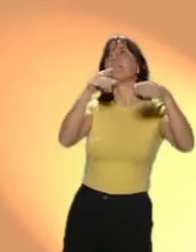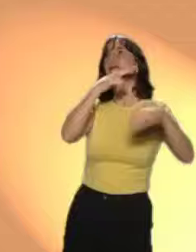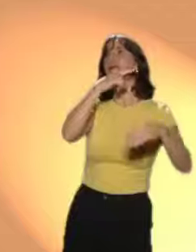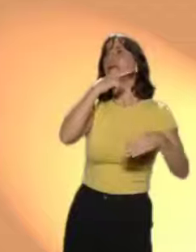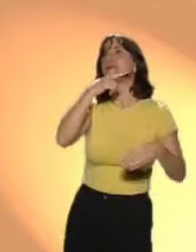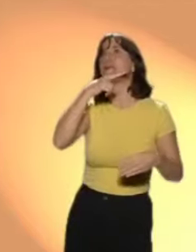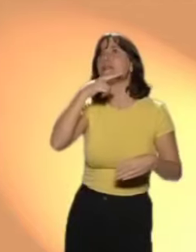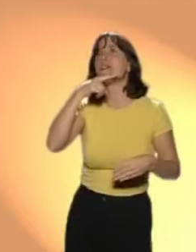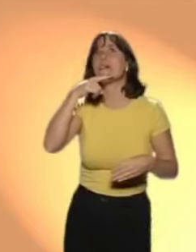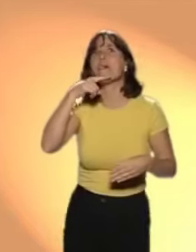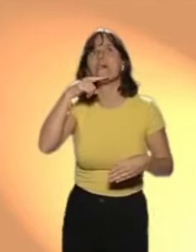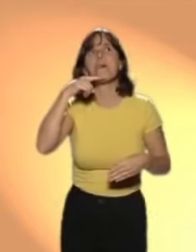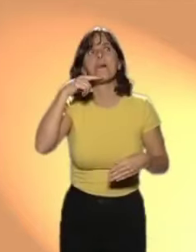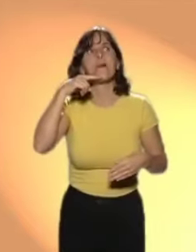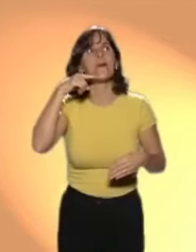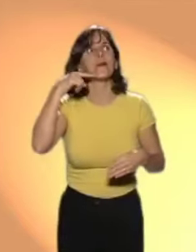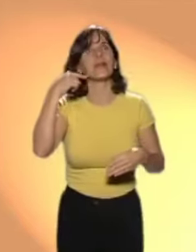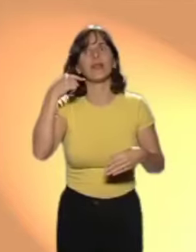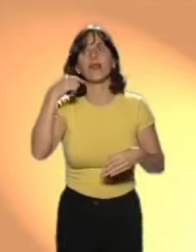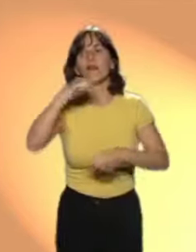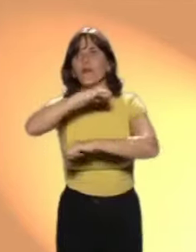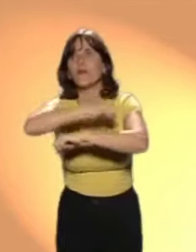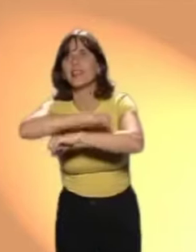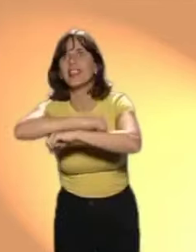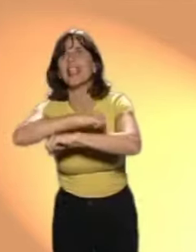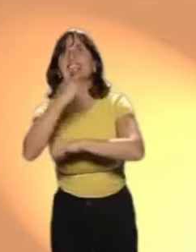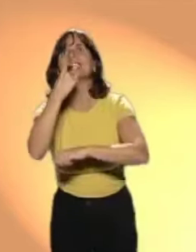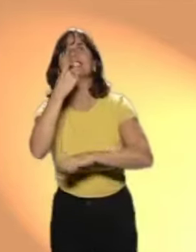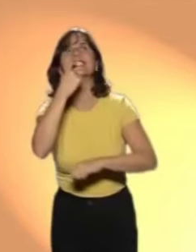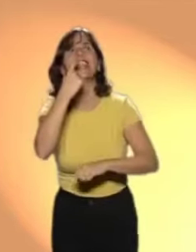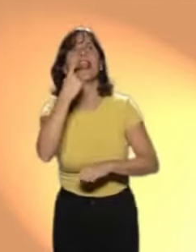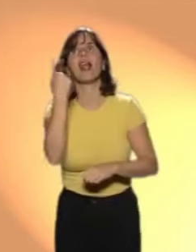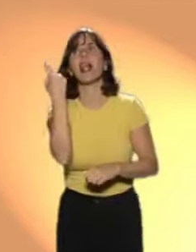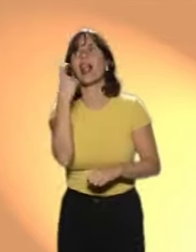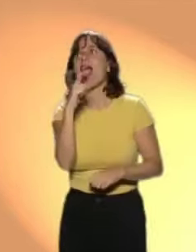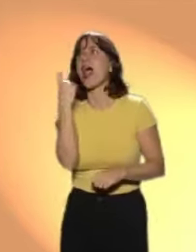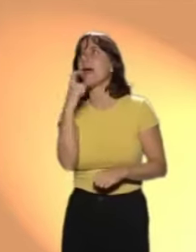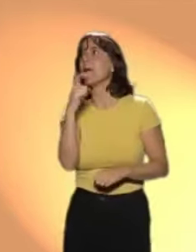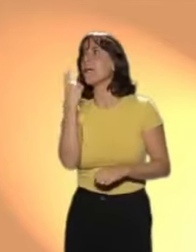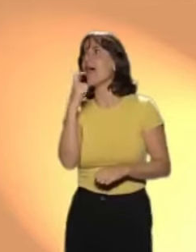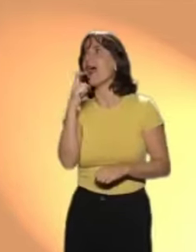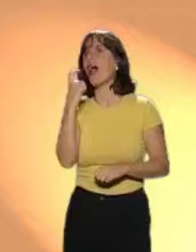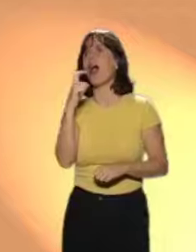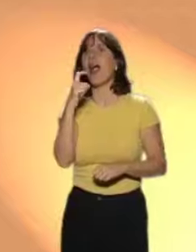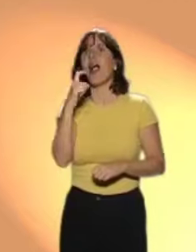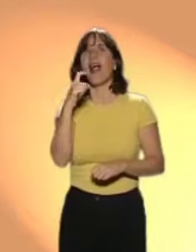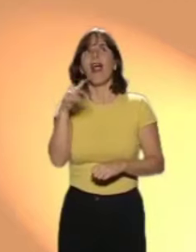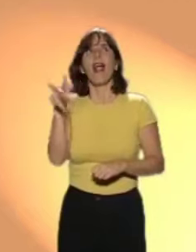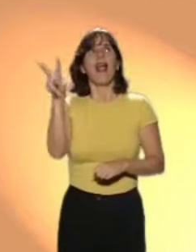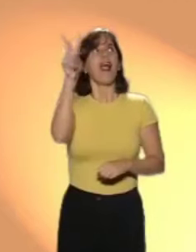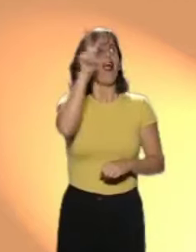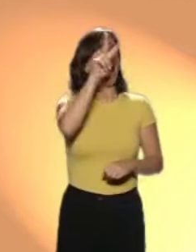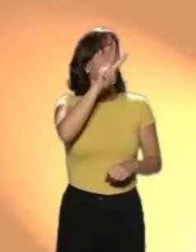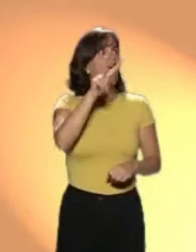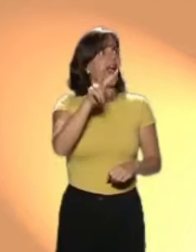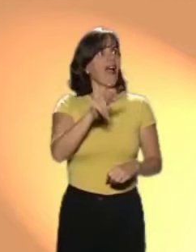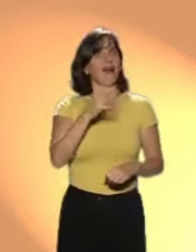El tejado era de mazapán y los cristales de la ventana de caramelo.